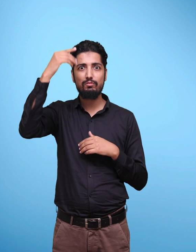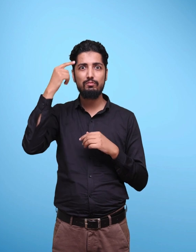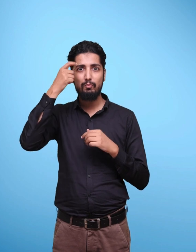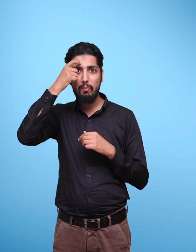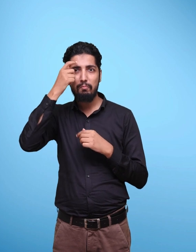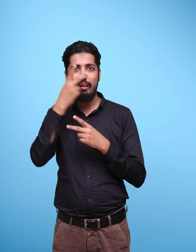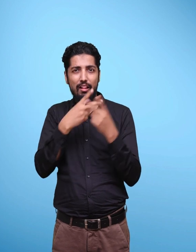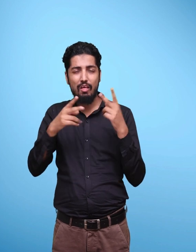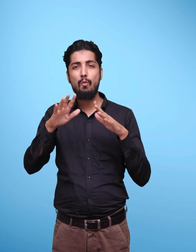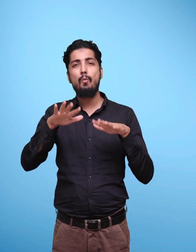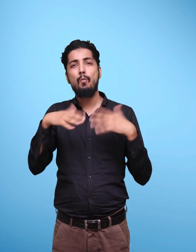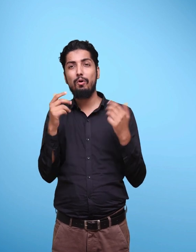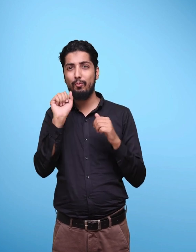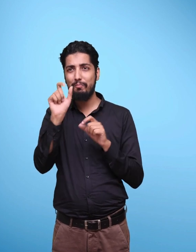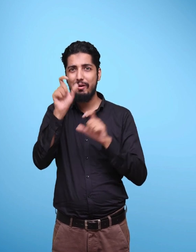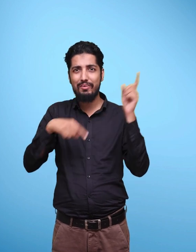counsellors,